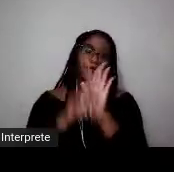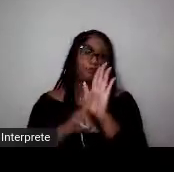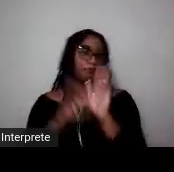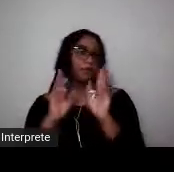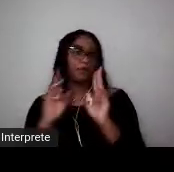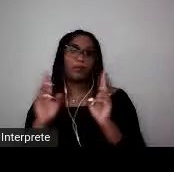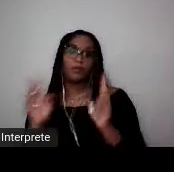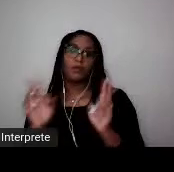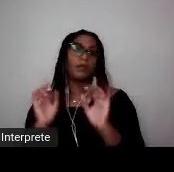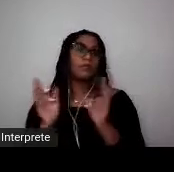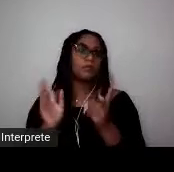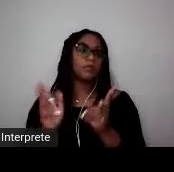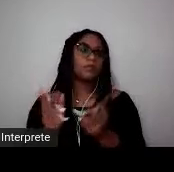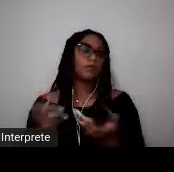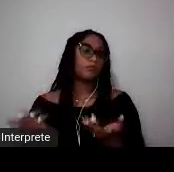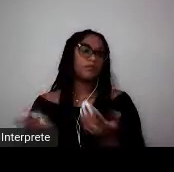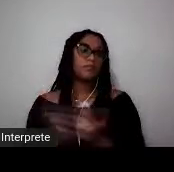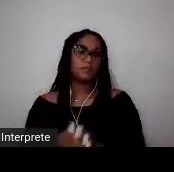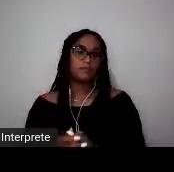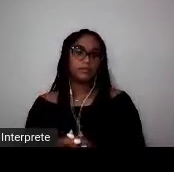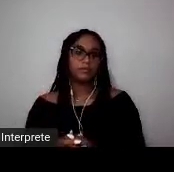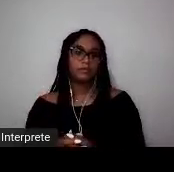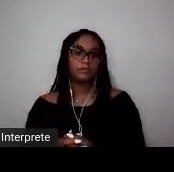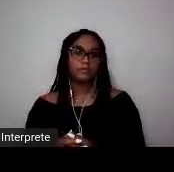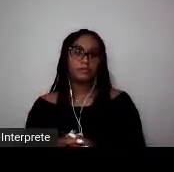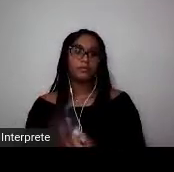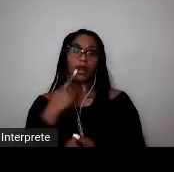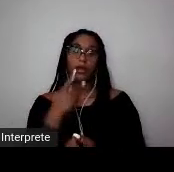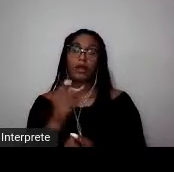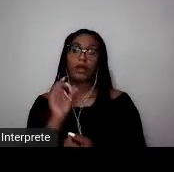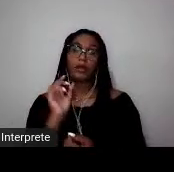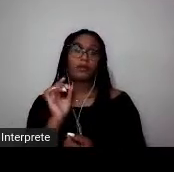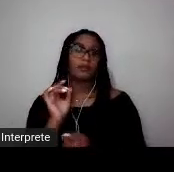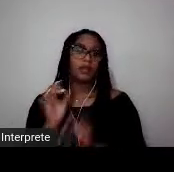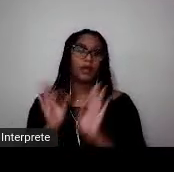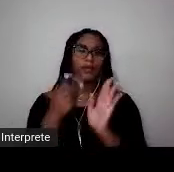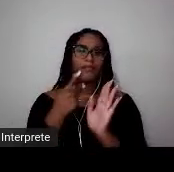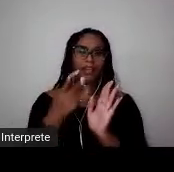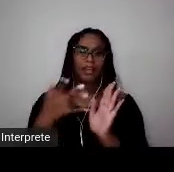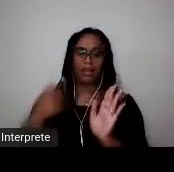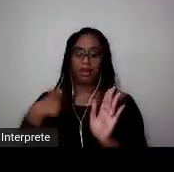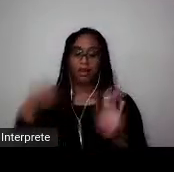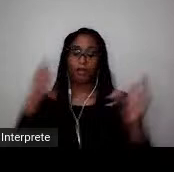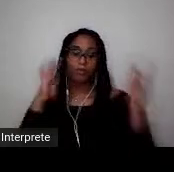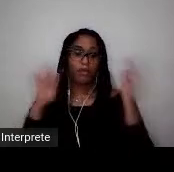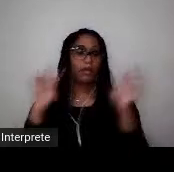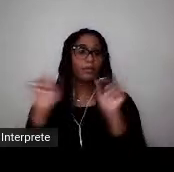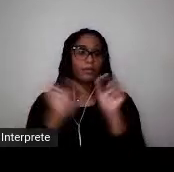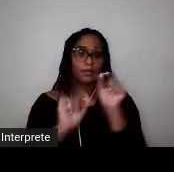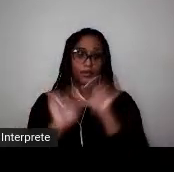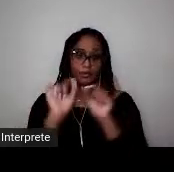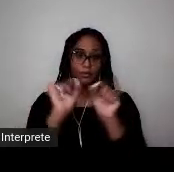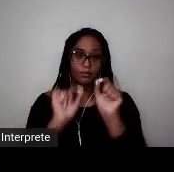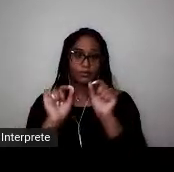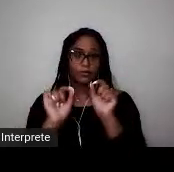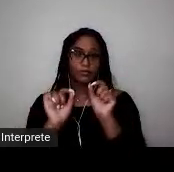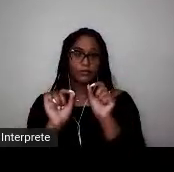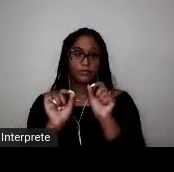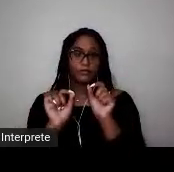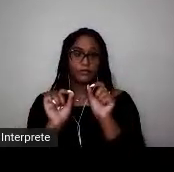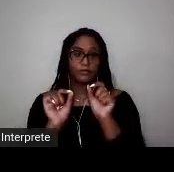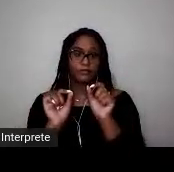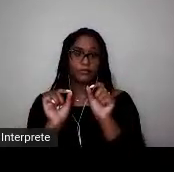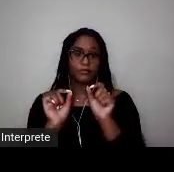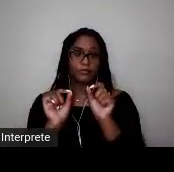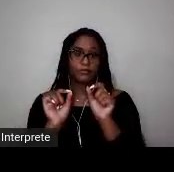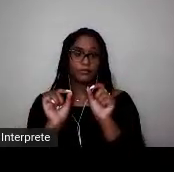vírgula. Já vou deixando, então, aqui a minha crítica ao conceito de igualdade dos sujeitos que estão, que está tão amplamente enraizado no nosso